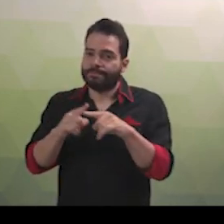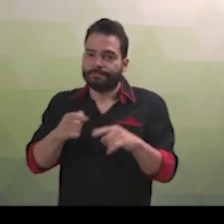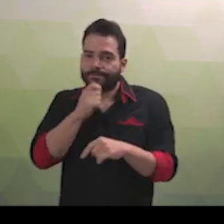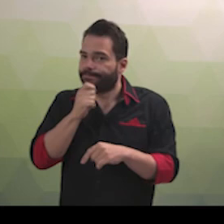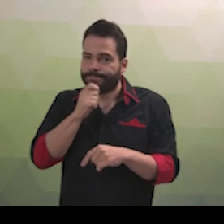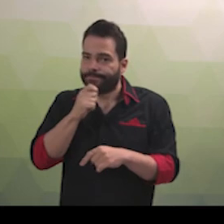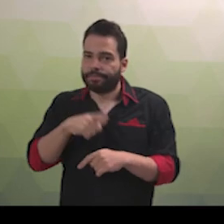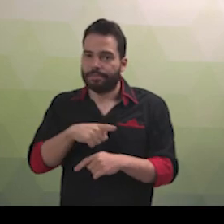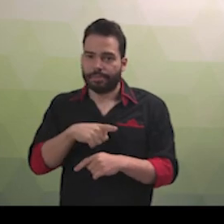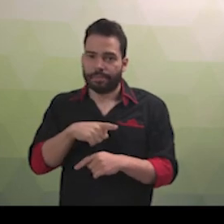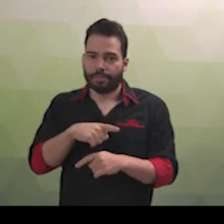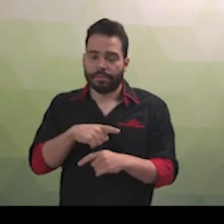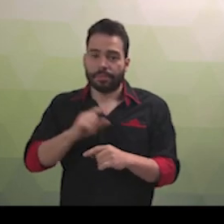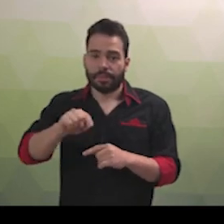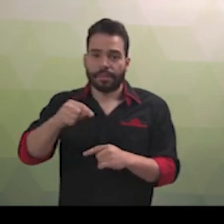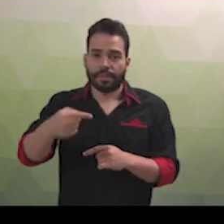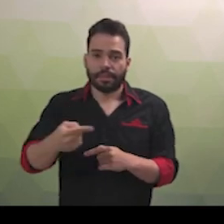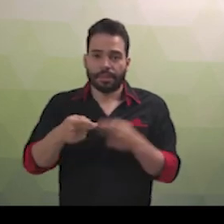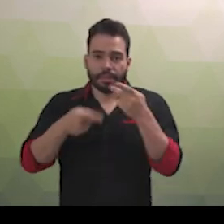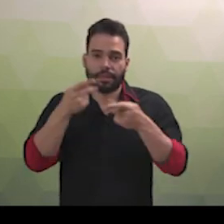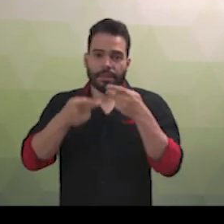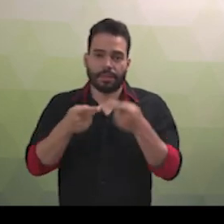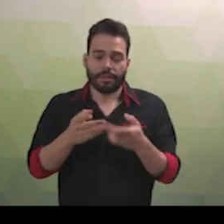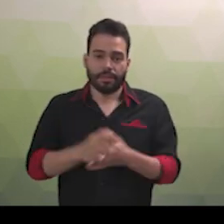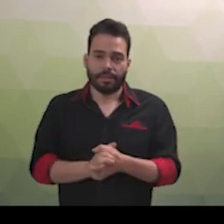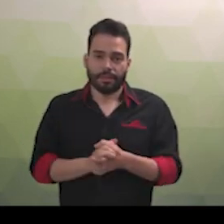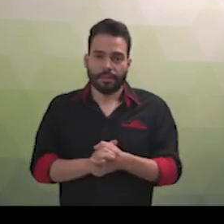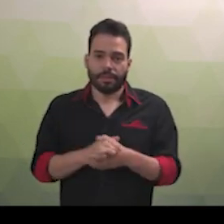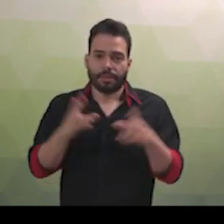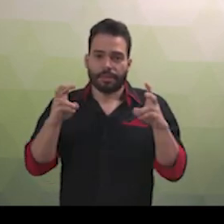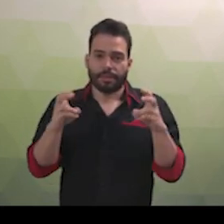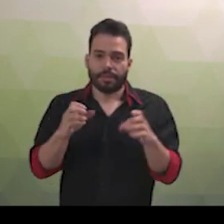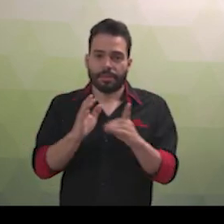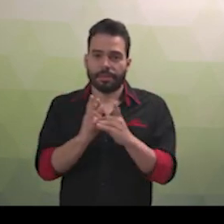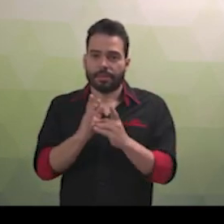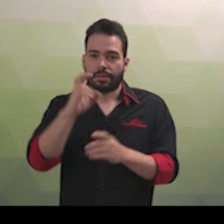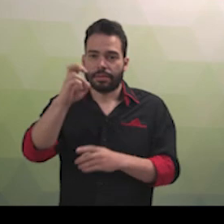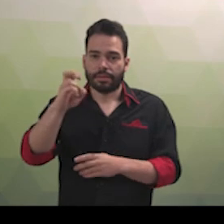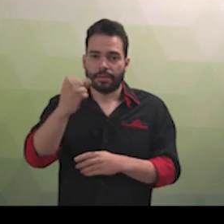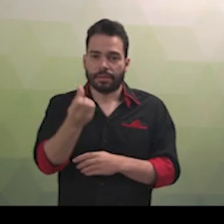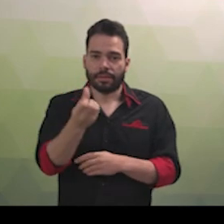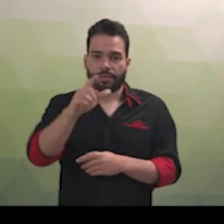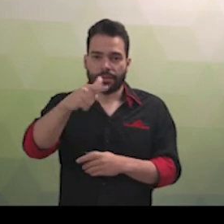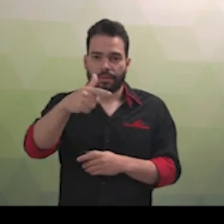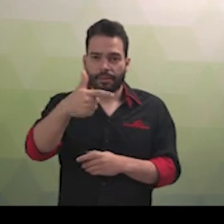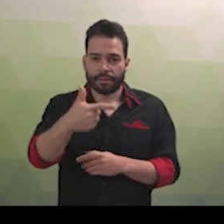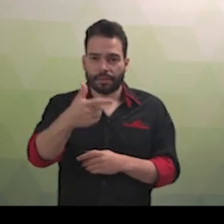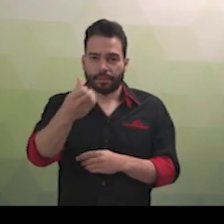2015. Artigo 14. As instituições federais de ensino devem garantir, obrigatoriamente,